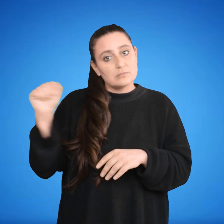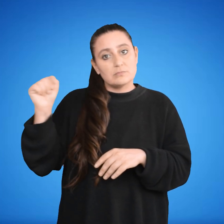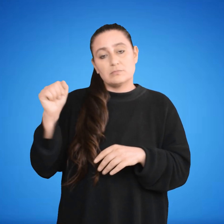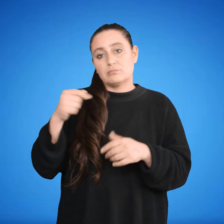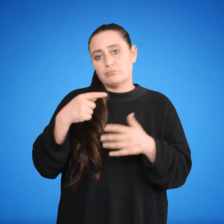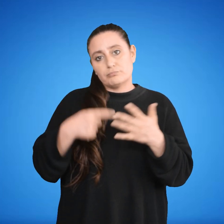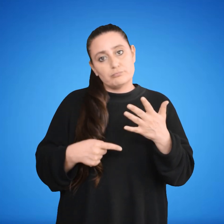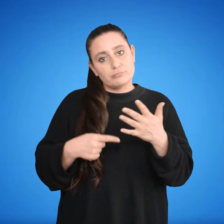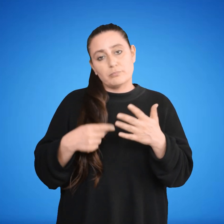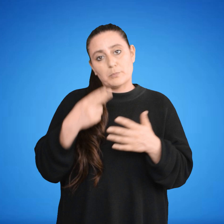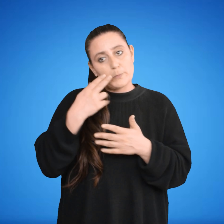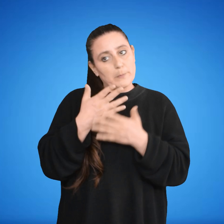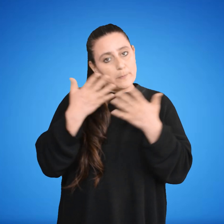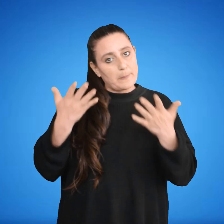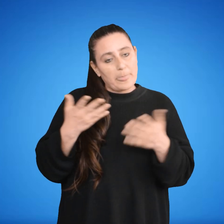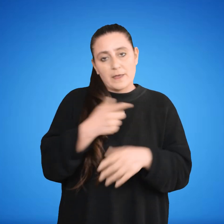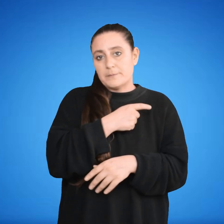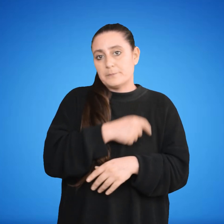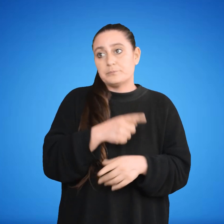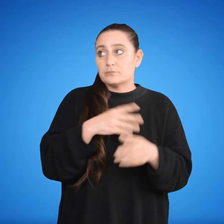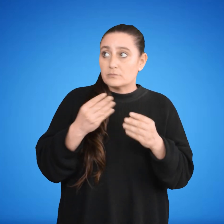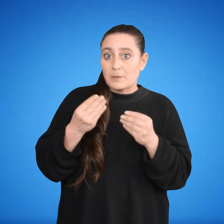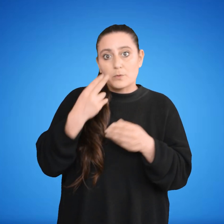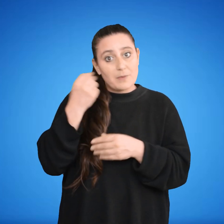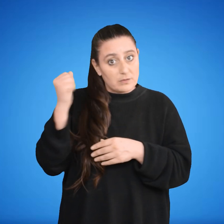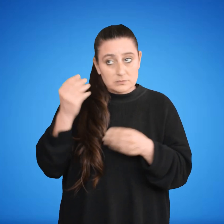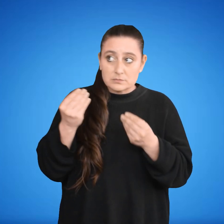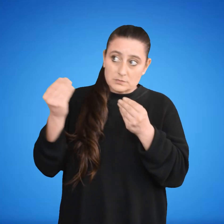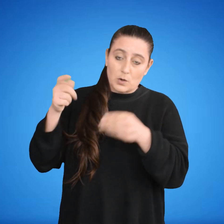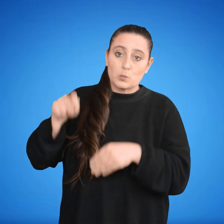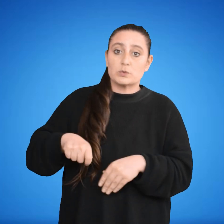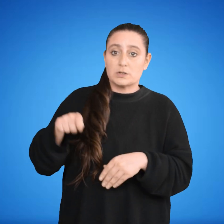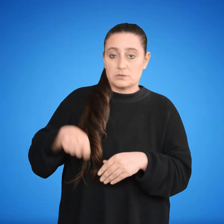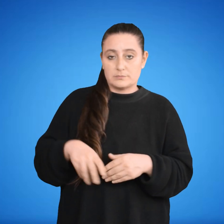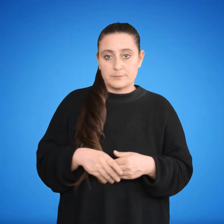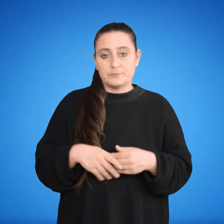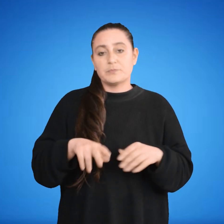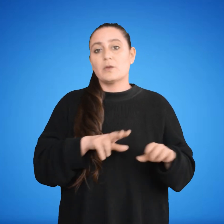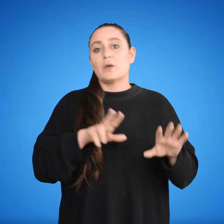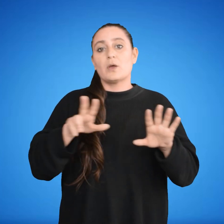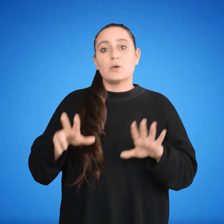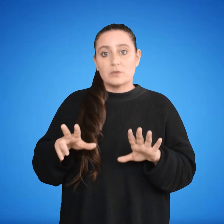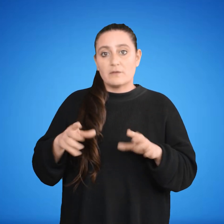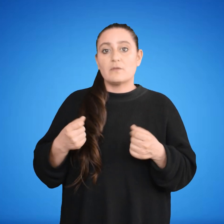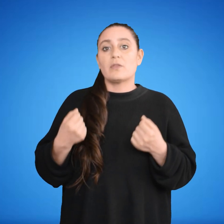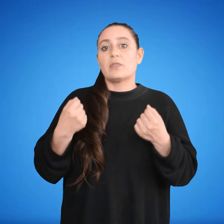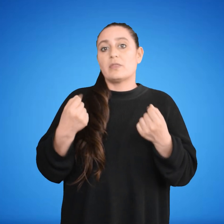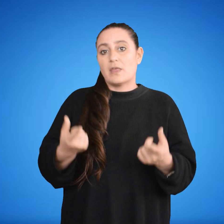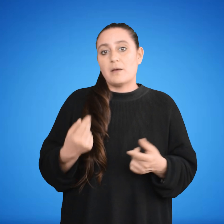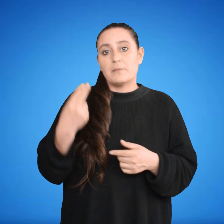delito, pasando en este último caso los antecedentes a la justicia. Octavo, otorgar concesiones para